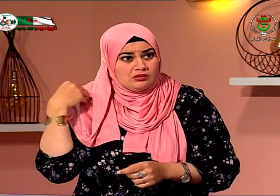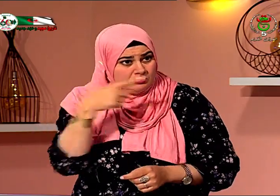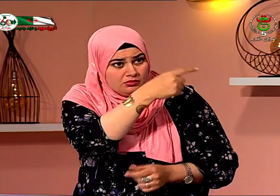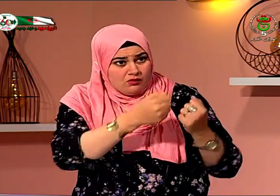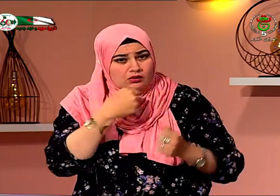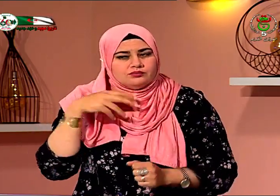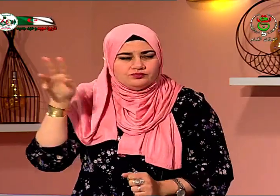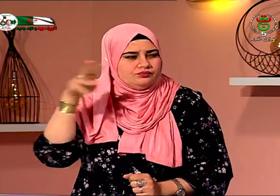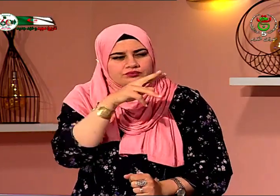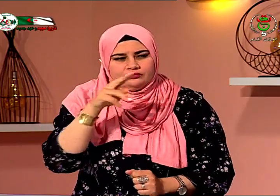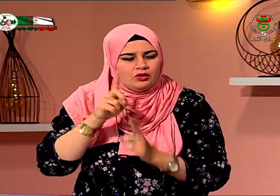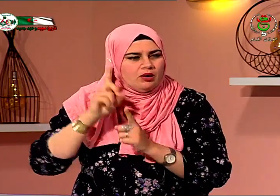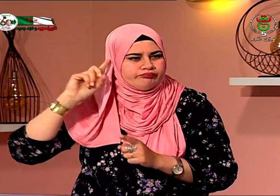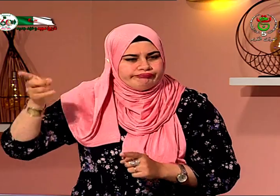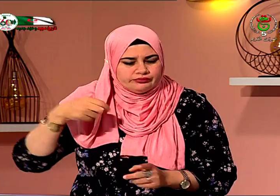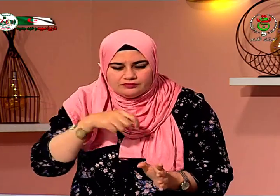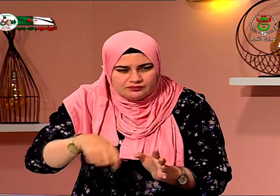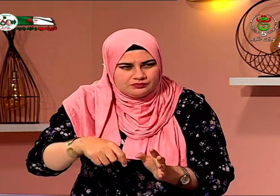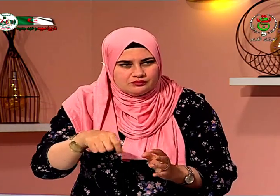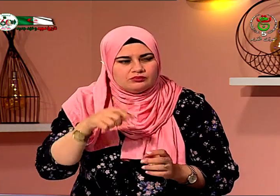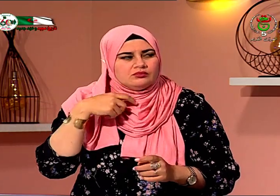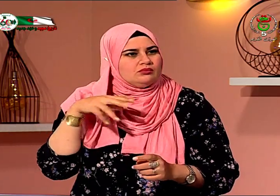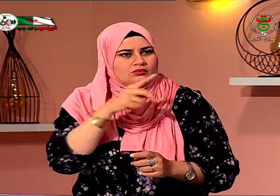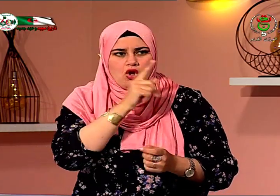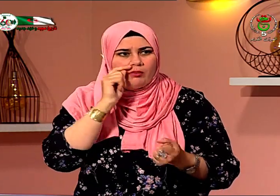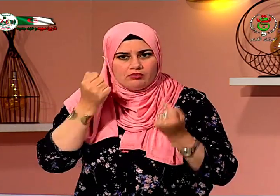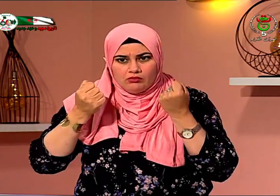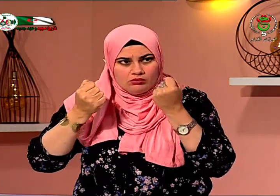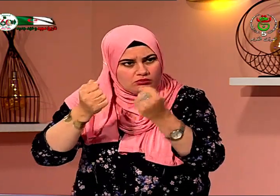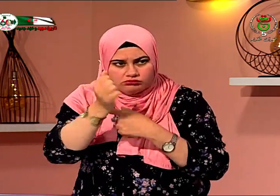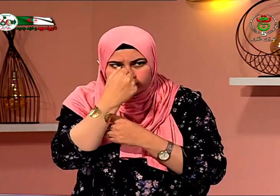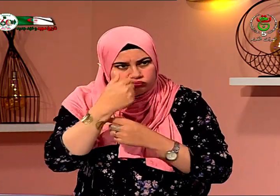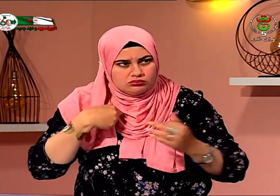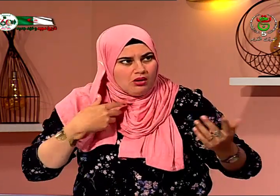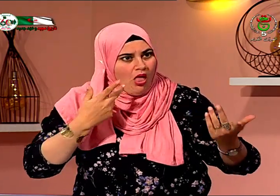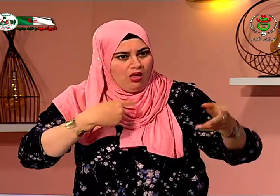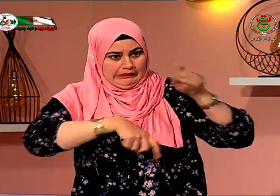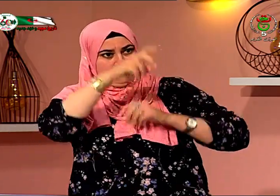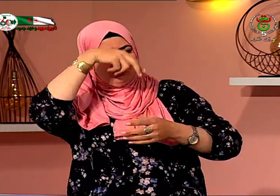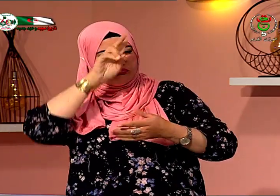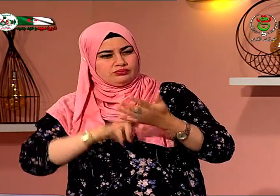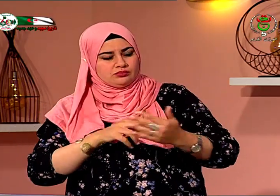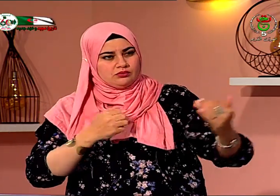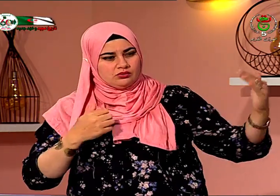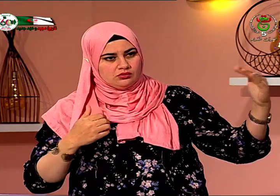بالطريق العام ولما وصلت السيارة فلم أسمحها وجاء السائق